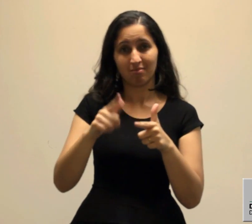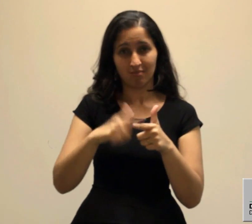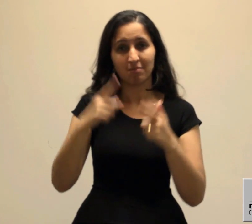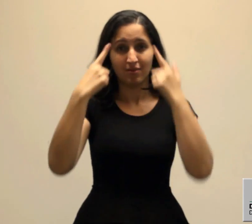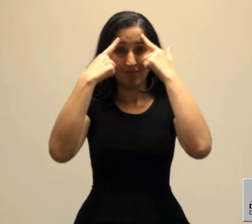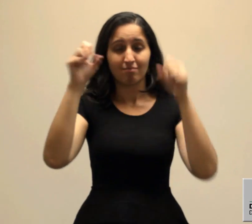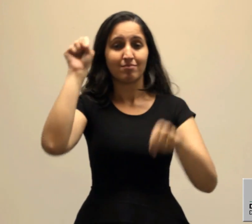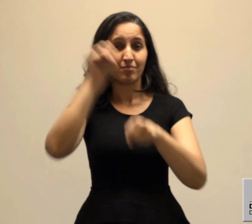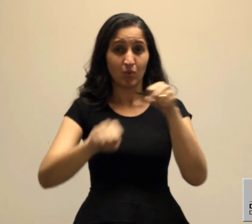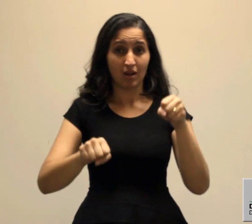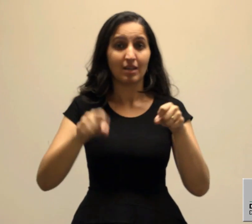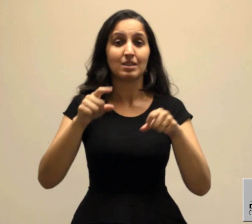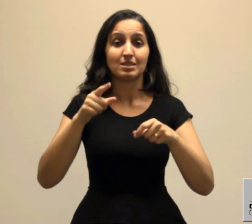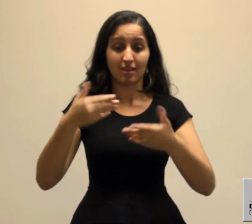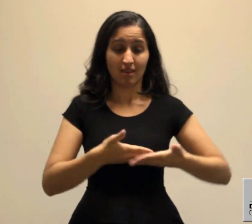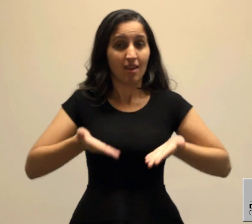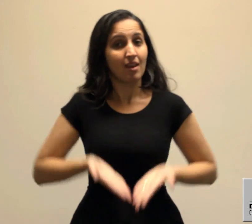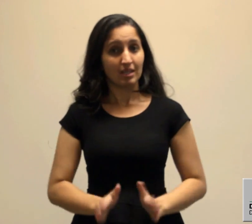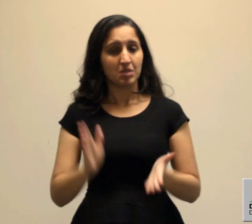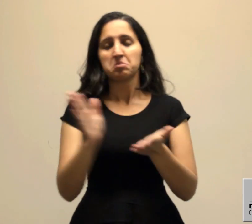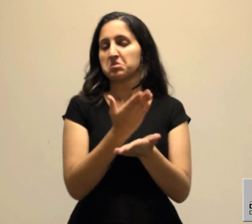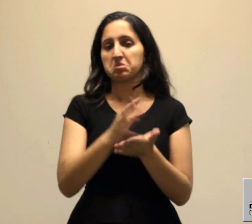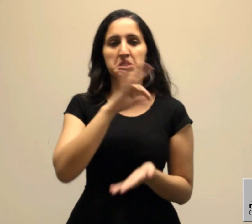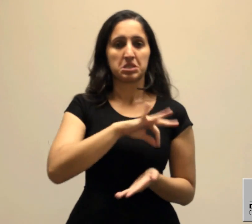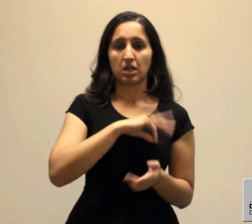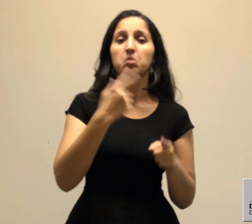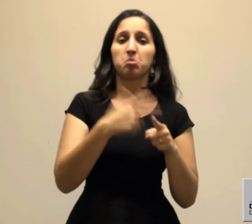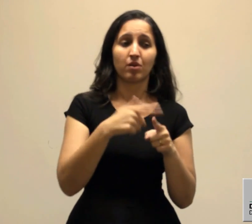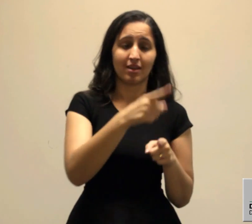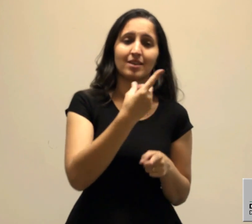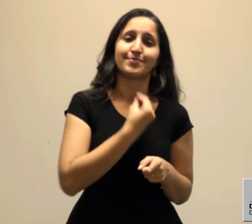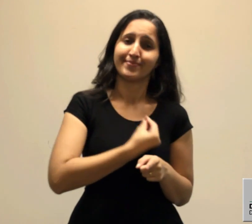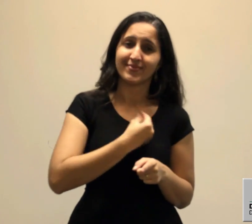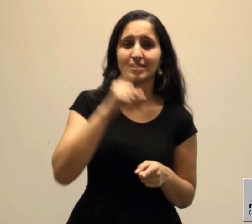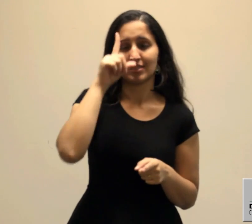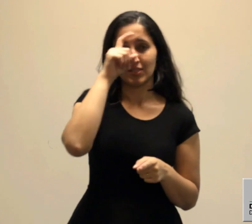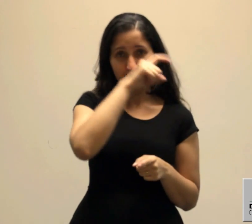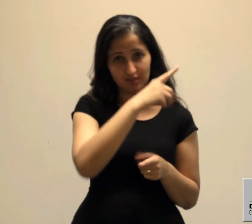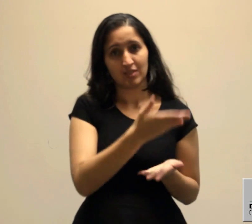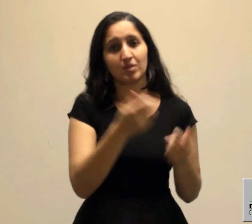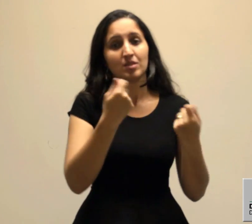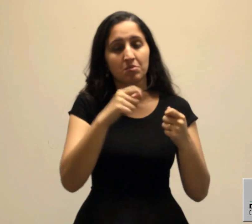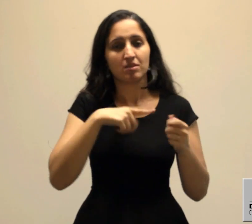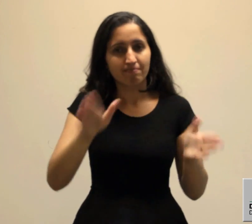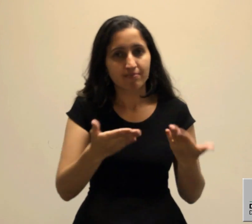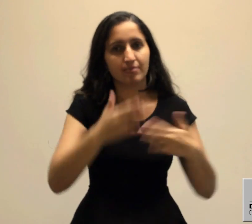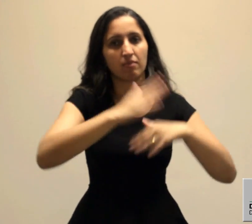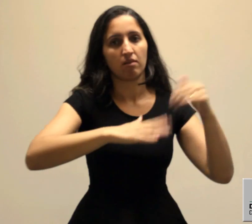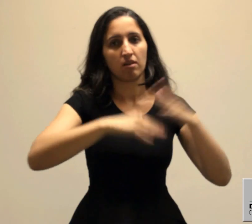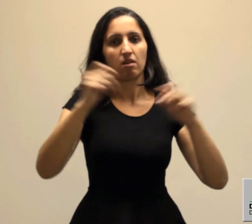obstétrica, independente de renda, já que a mesma se encontra em vulnerabilidade técnica, promovendo constante